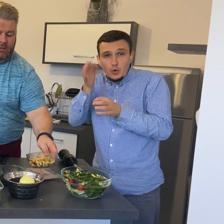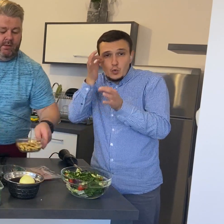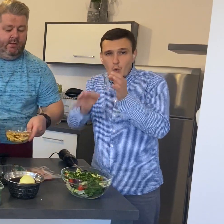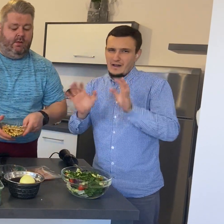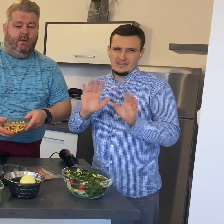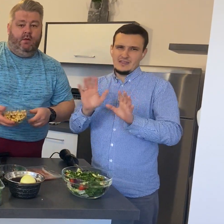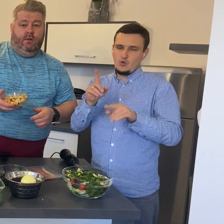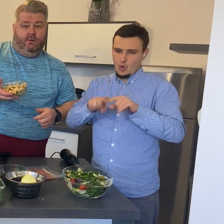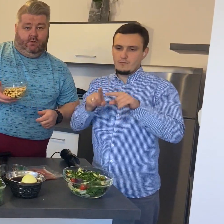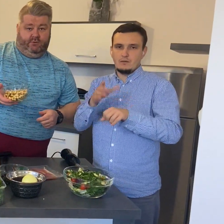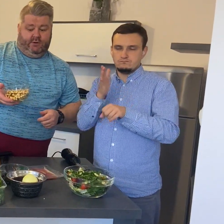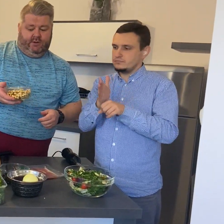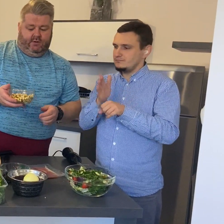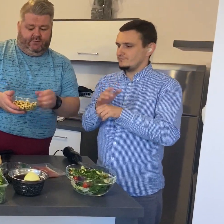Orzechy narkowca.